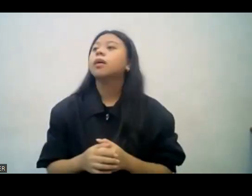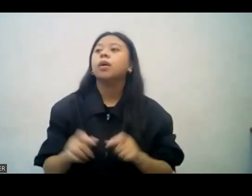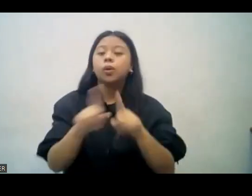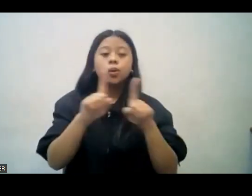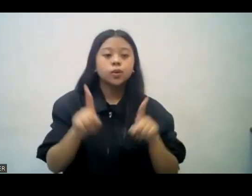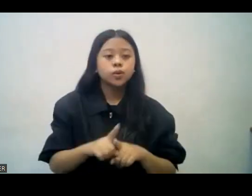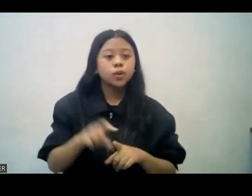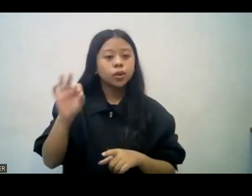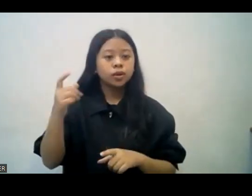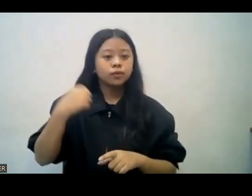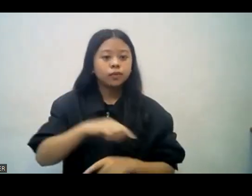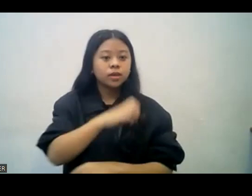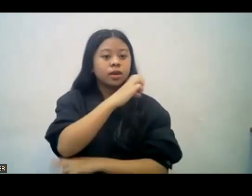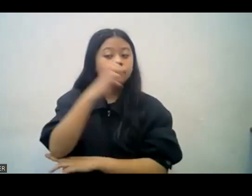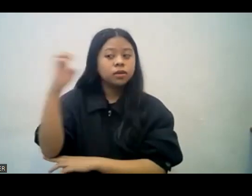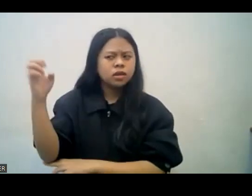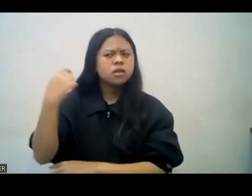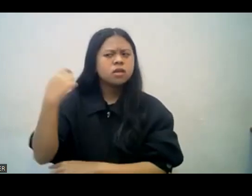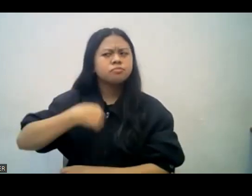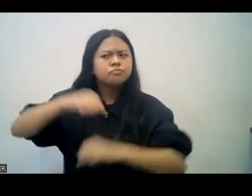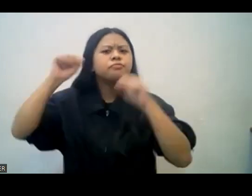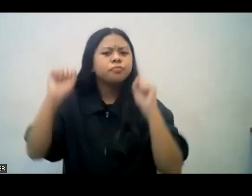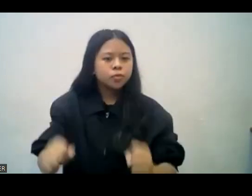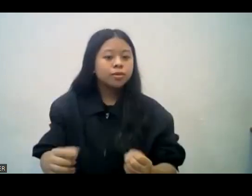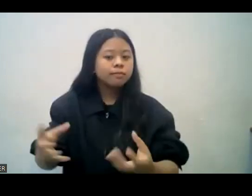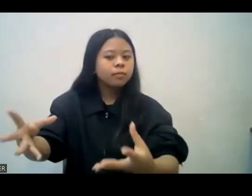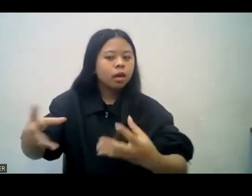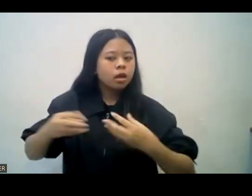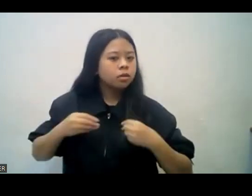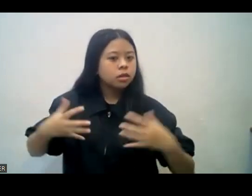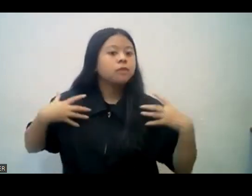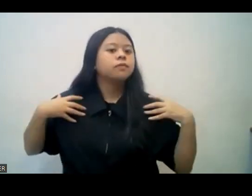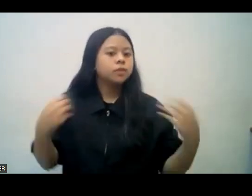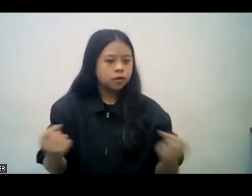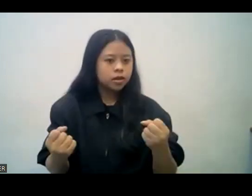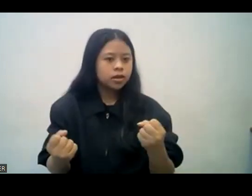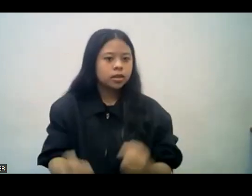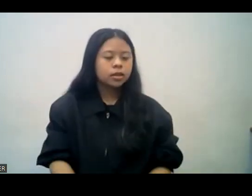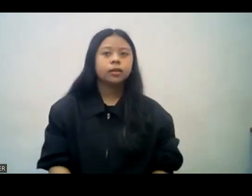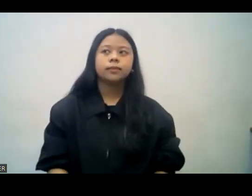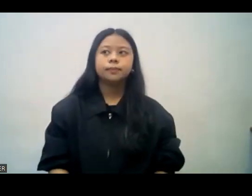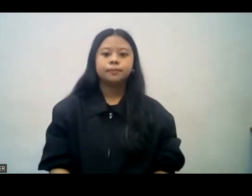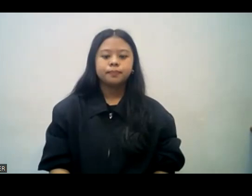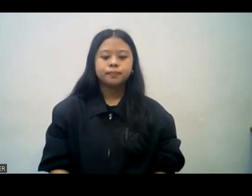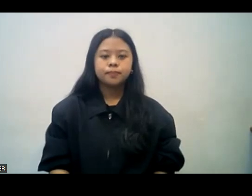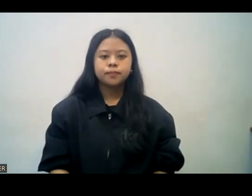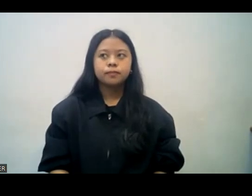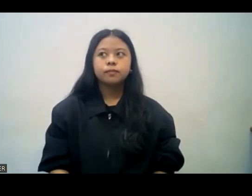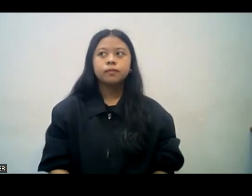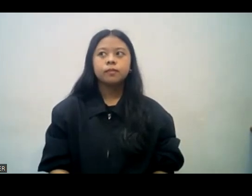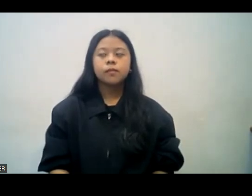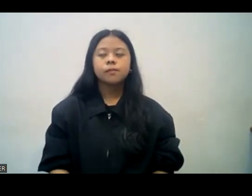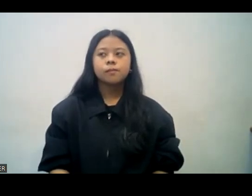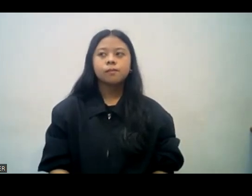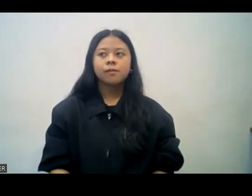when we evangelize, we can get the strength, of course. At ganyan din po, kapag tayo ay mag-evangelize, makakuha din po tayo ng kalakasan. Anyway,